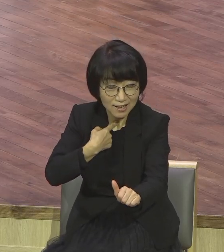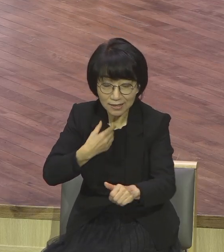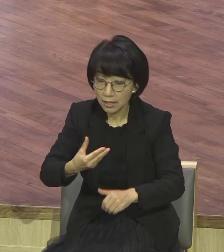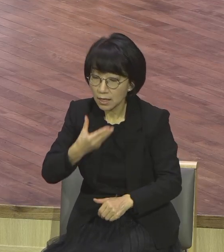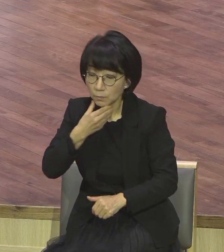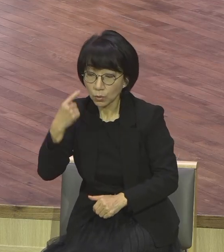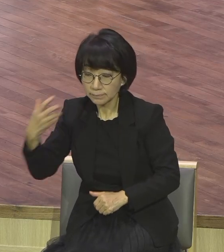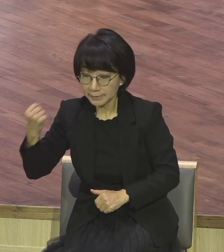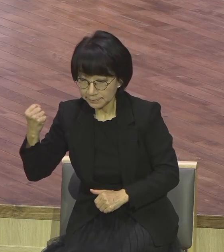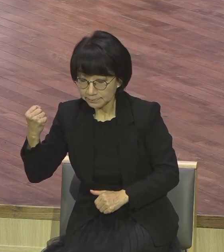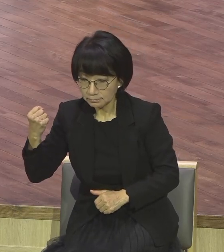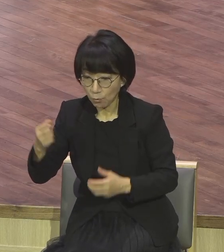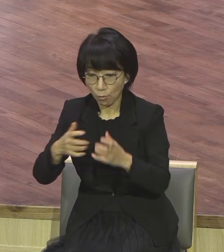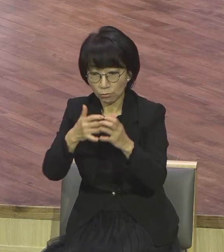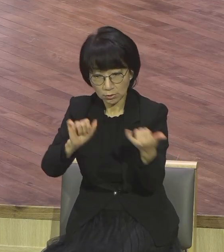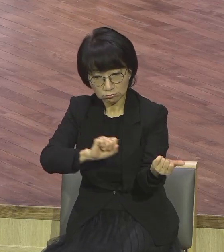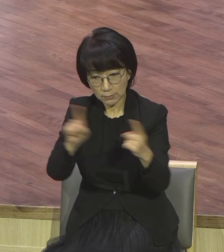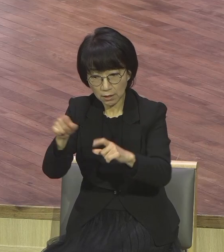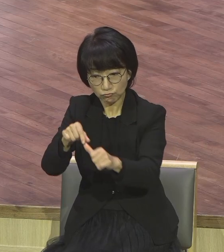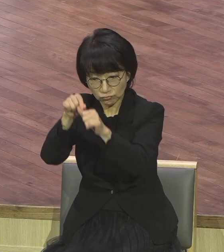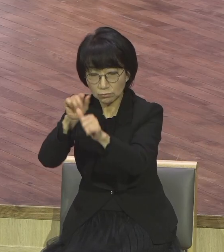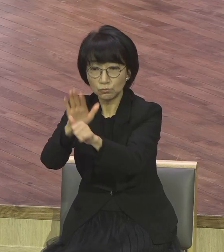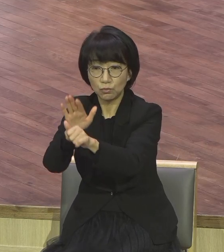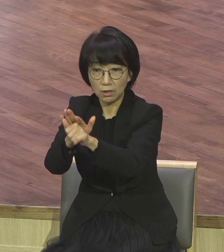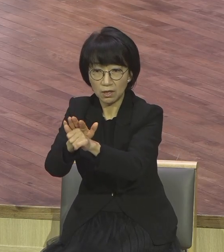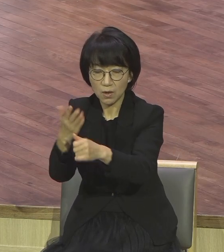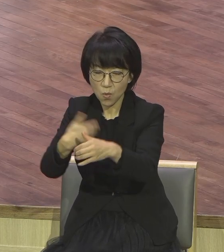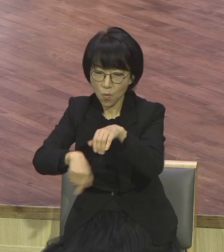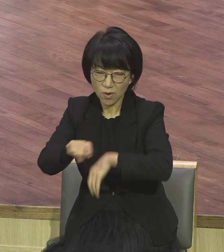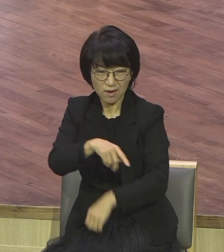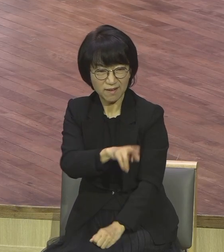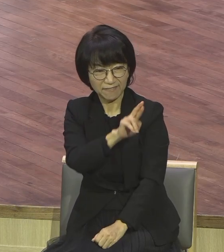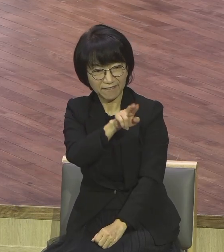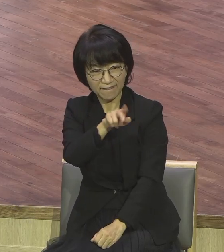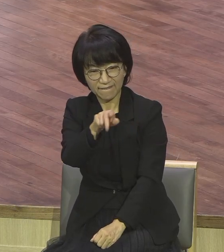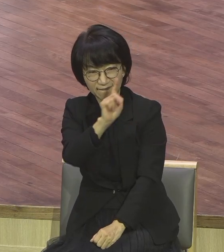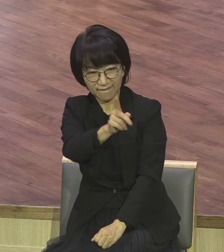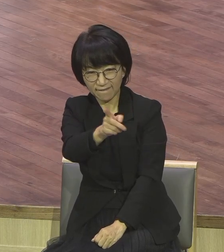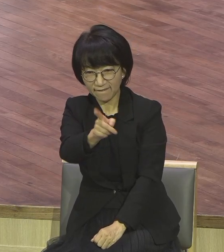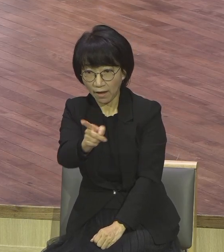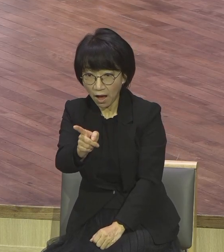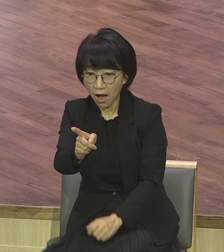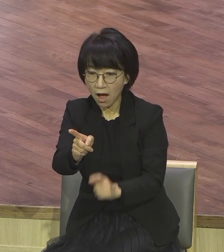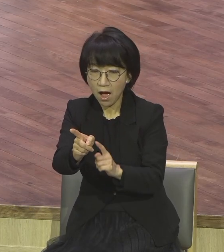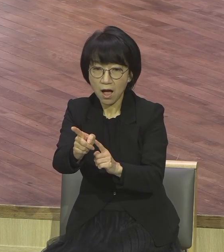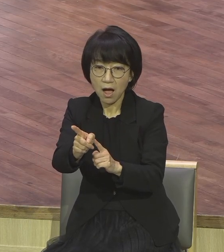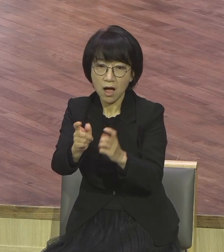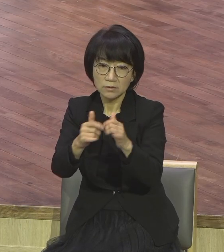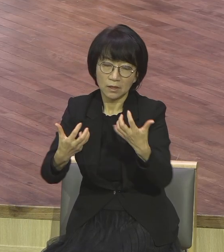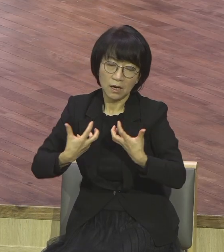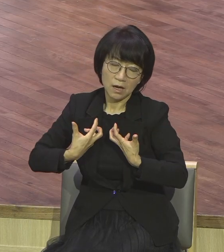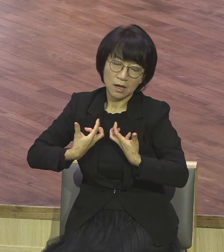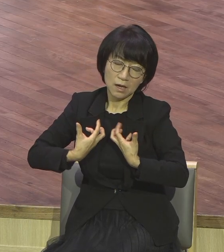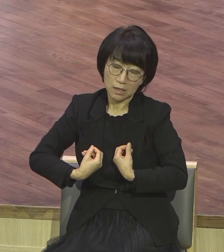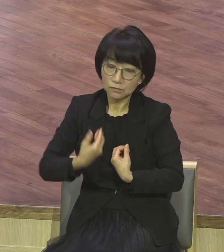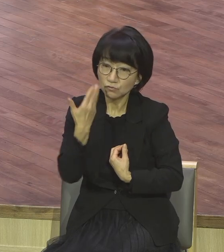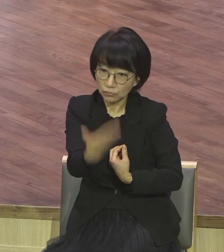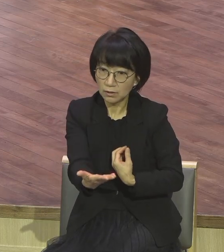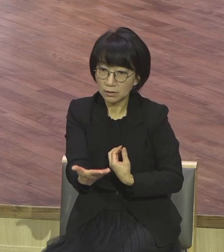그런데 죽이는 독같다. 책망을 했잖아요. 너희들 한 말은 다 죽이는 거다. 사람을. 이런 모습과